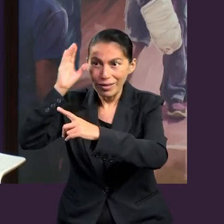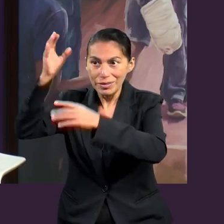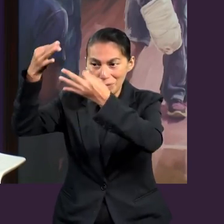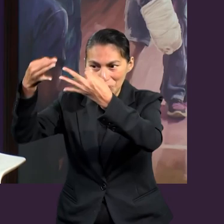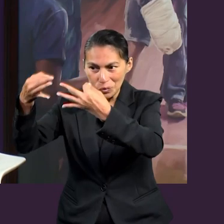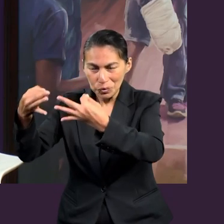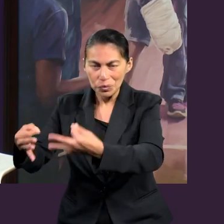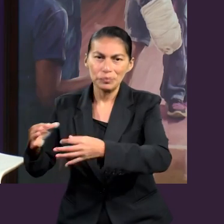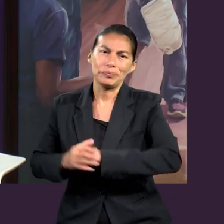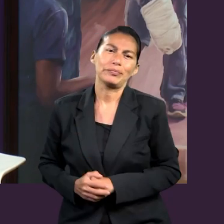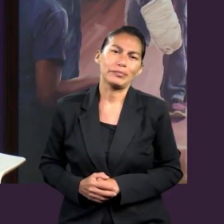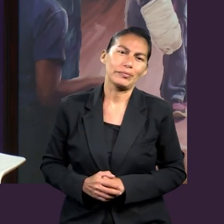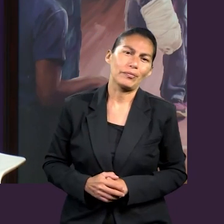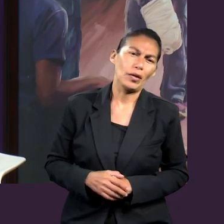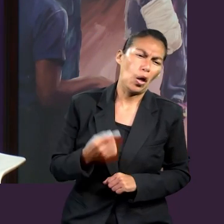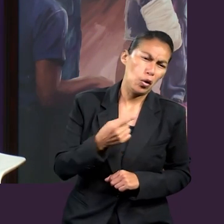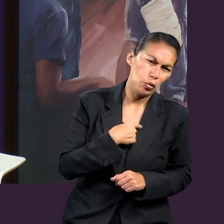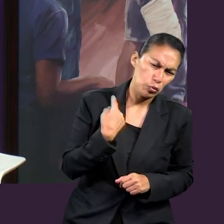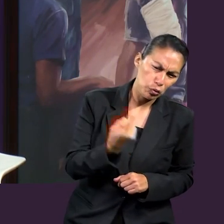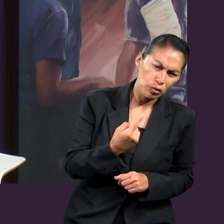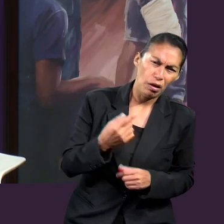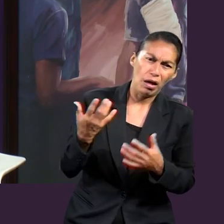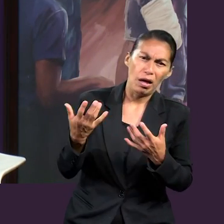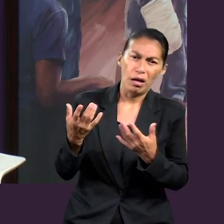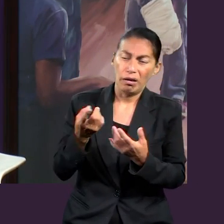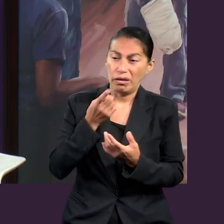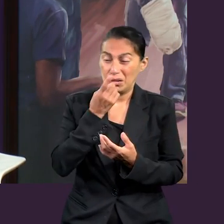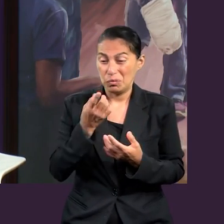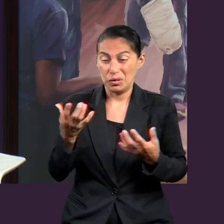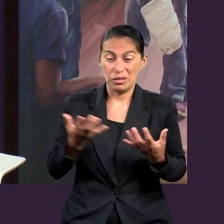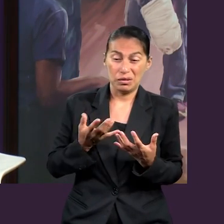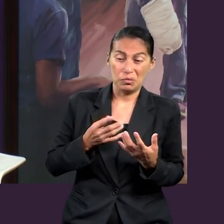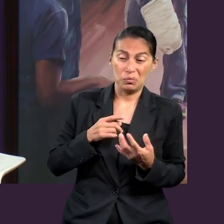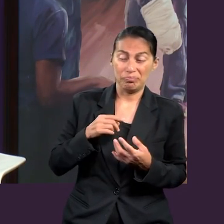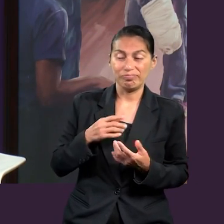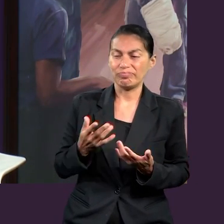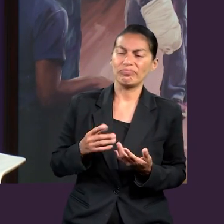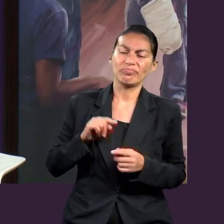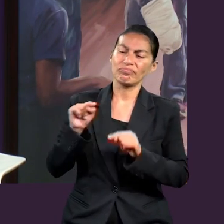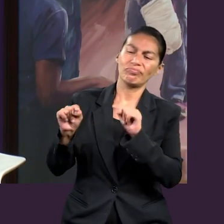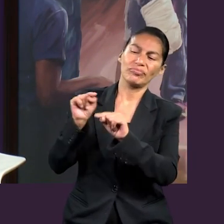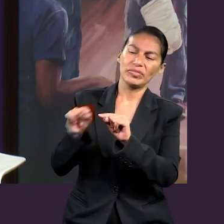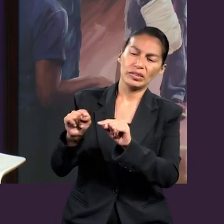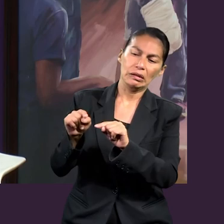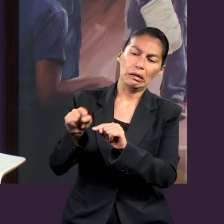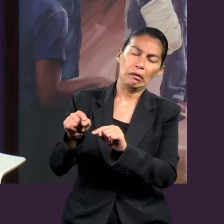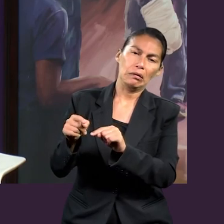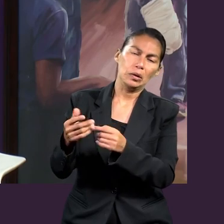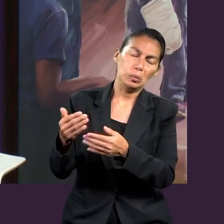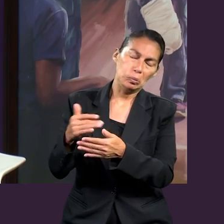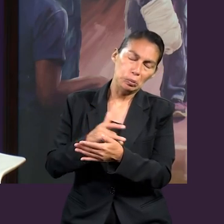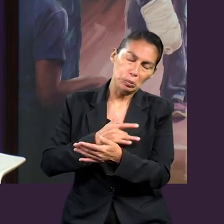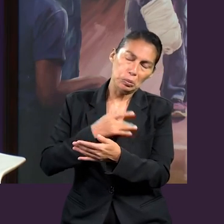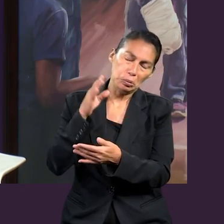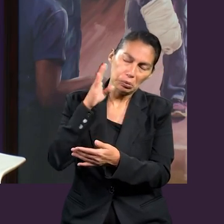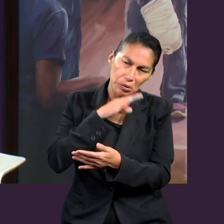herir a la iglesia con nuestro comportamiento, como mencionaba Ili. Por eso es importante que